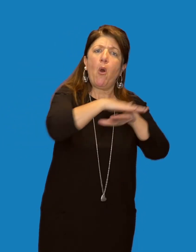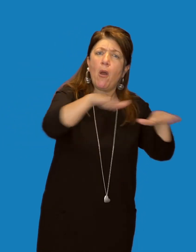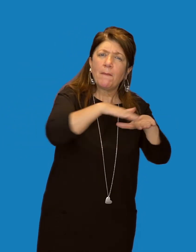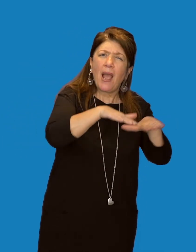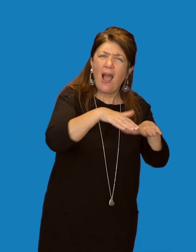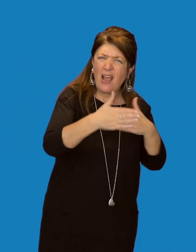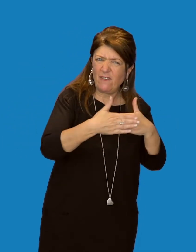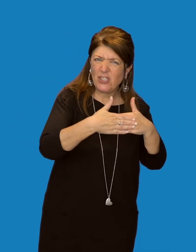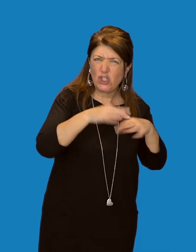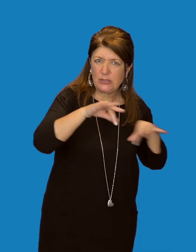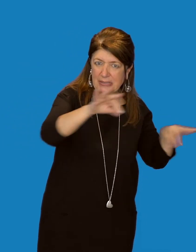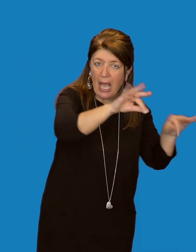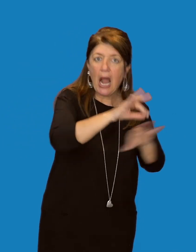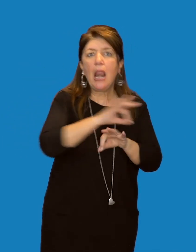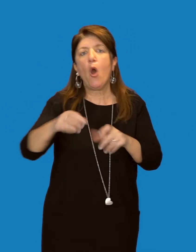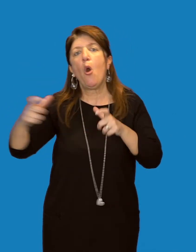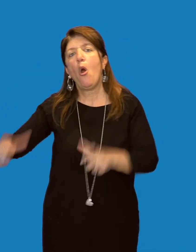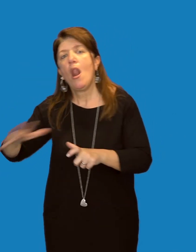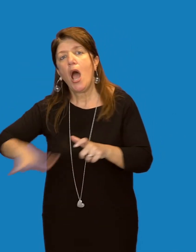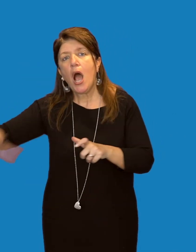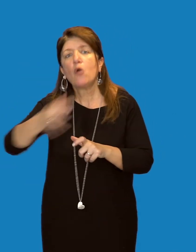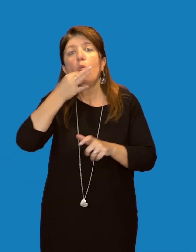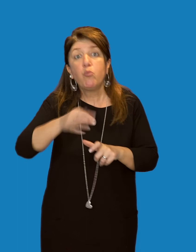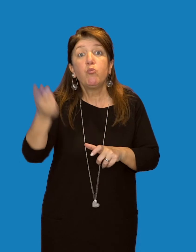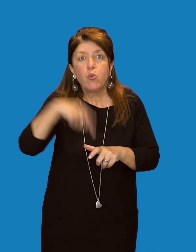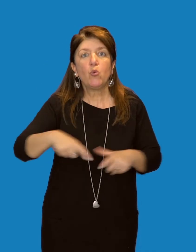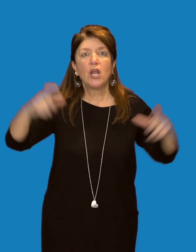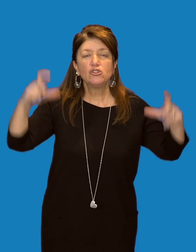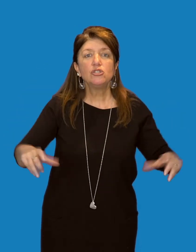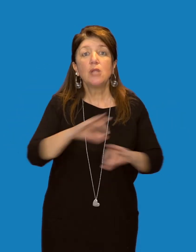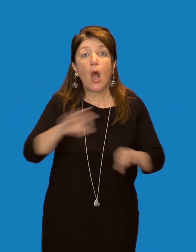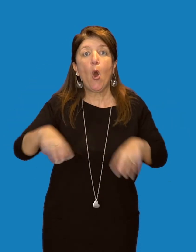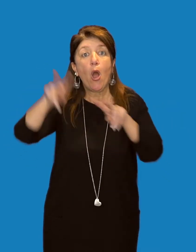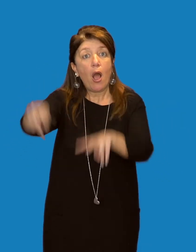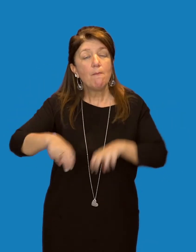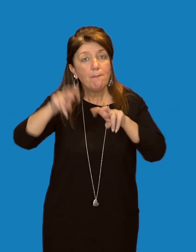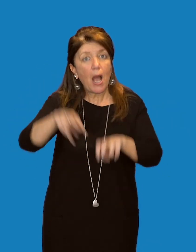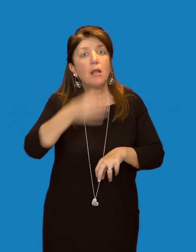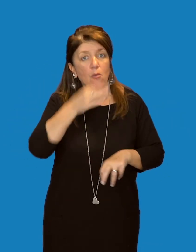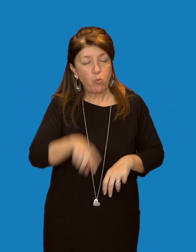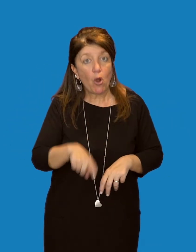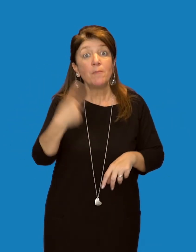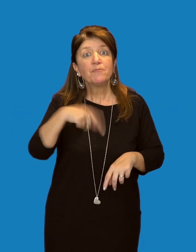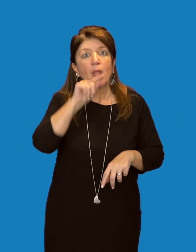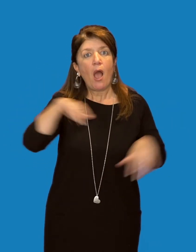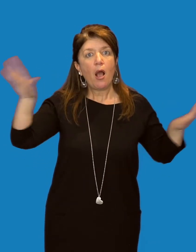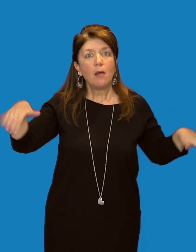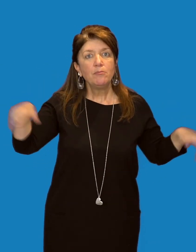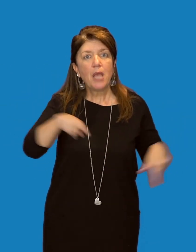anche in zone coltivate e centri urbani. Il gabbiano è un onnivoro divenuto di recente un grande